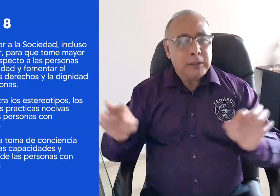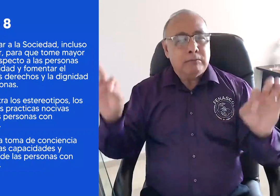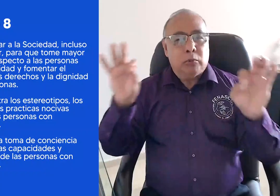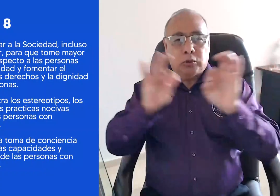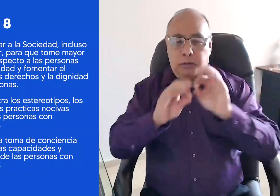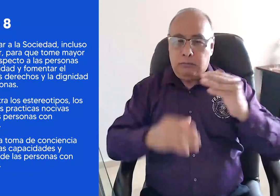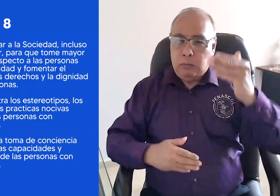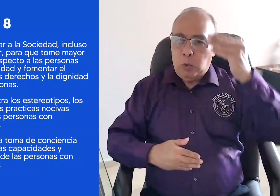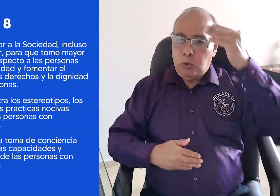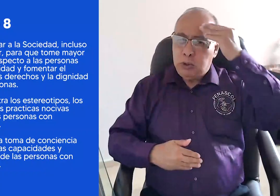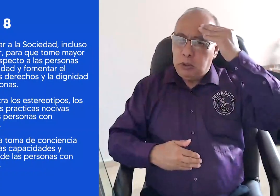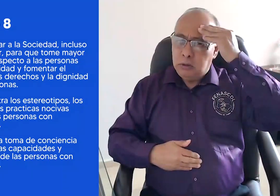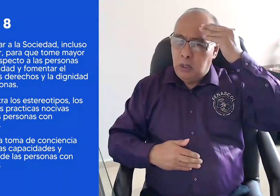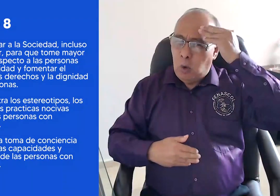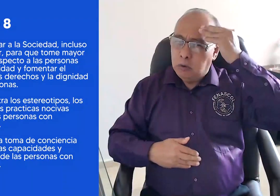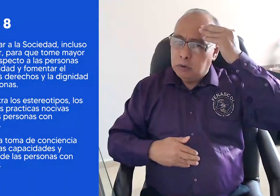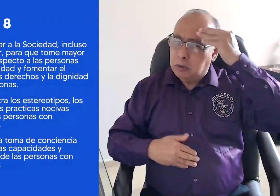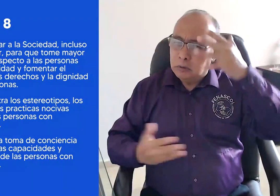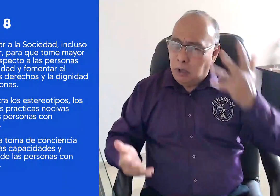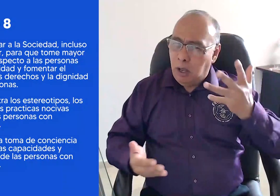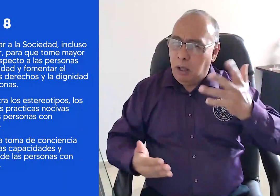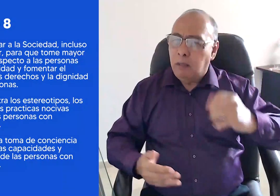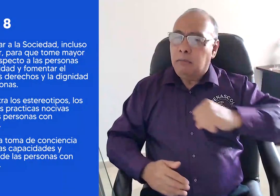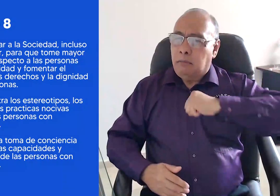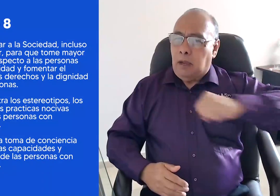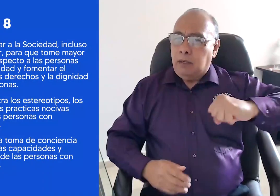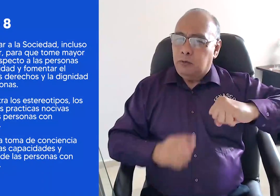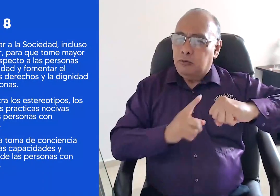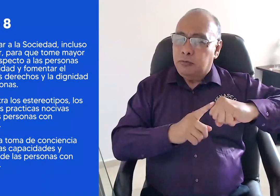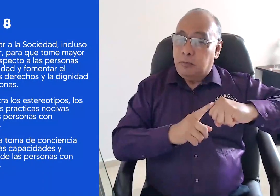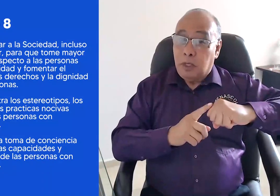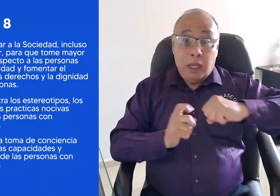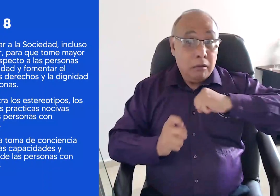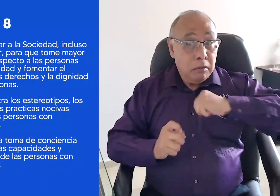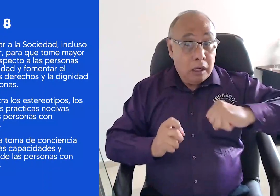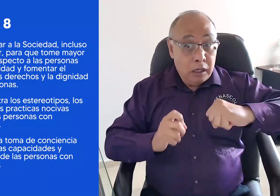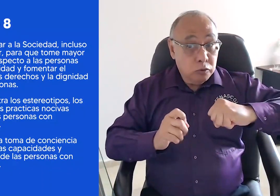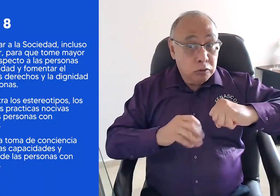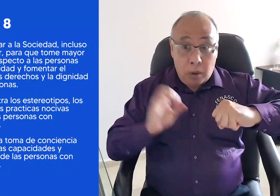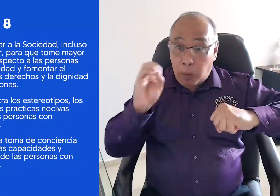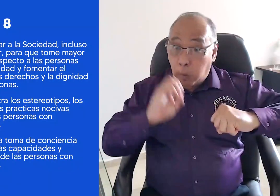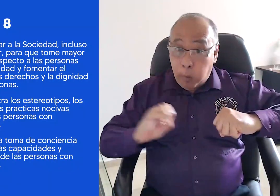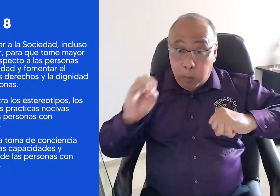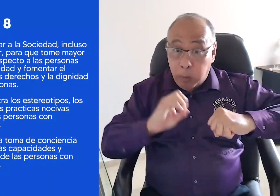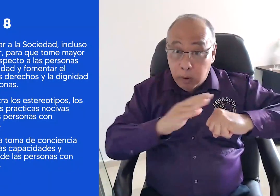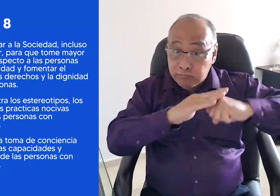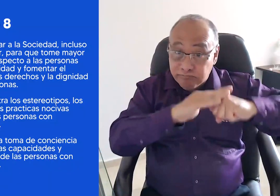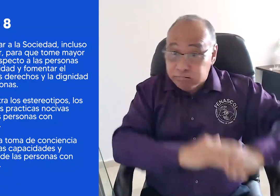parte de todos los actores de la sociedad frente al reconocimiento de los derechos. Porque sin derechos,